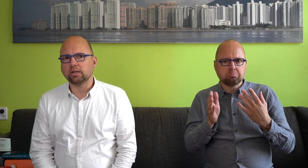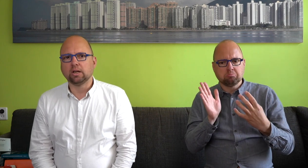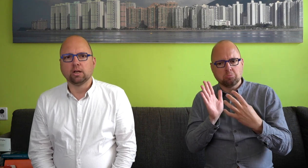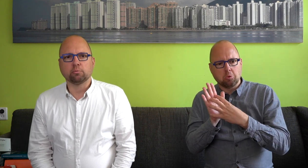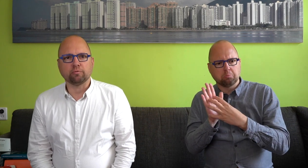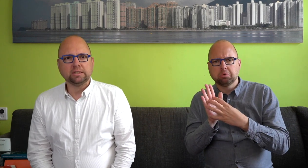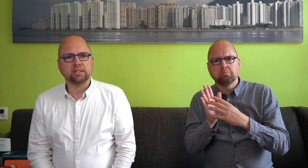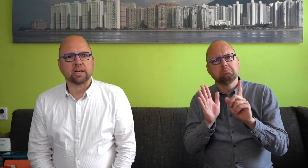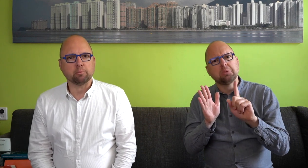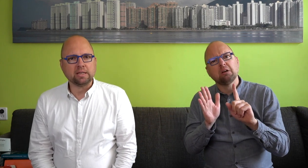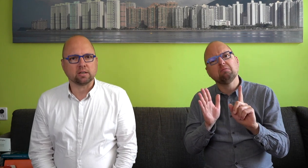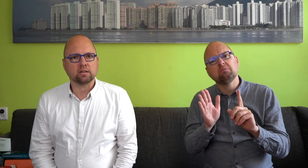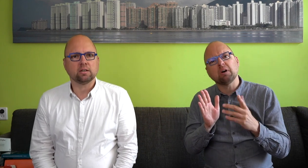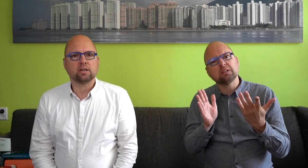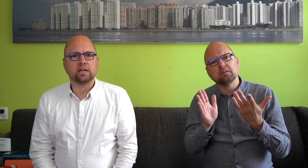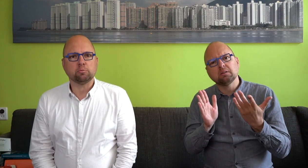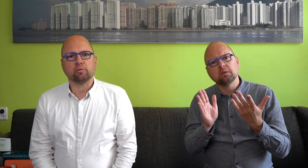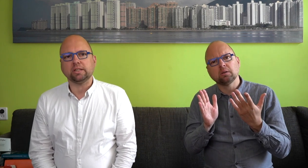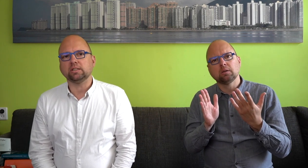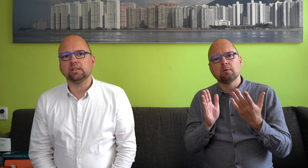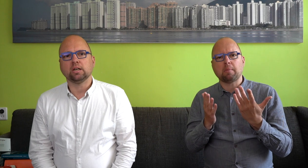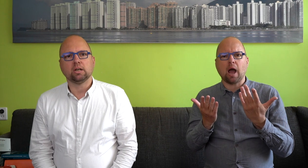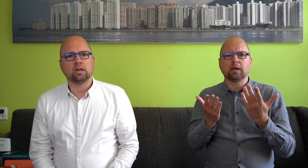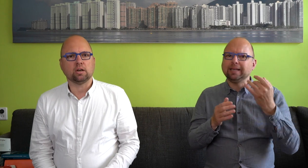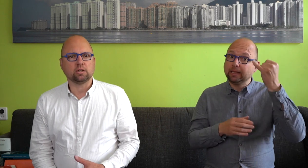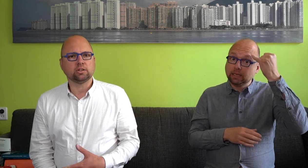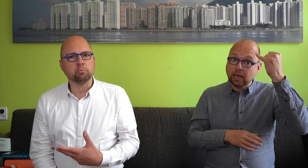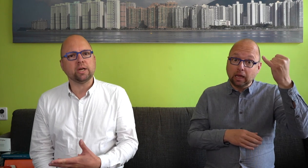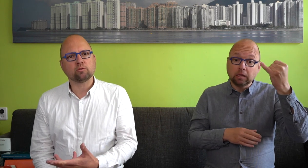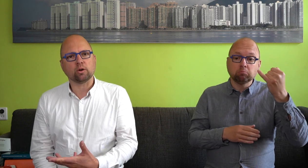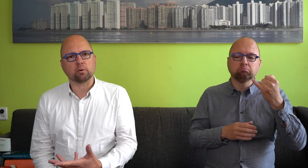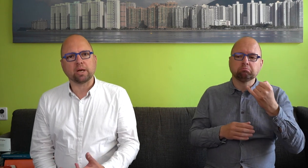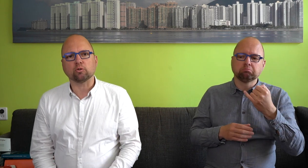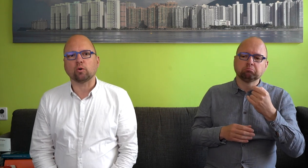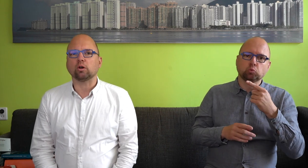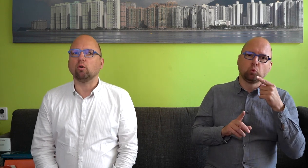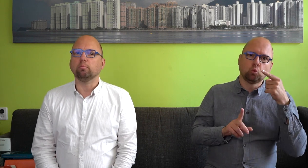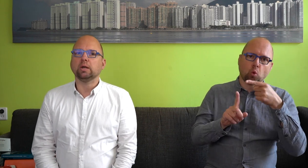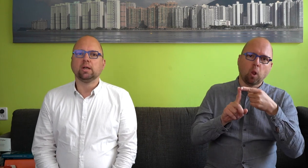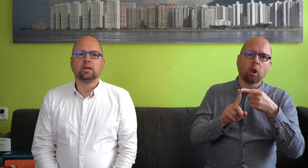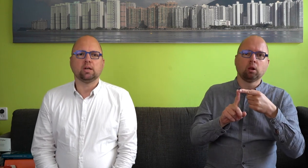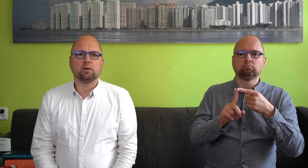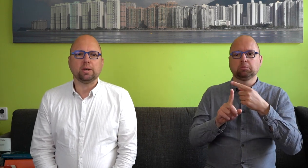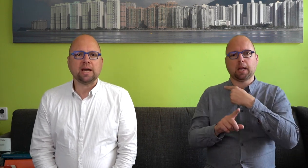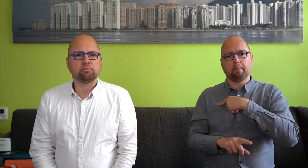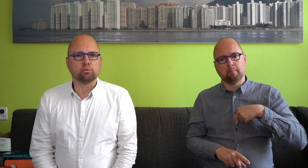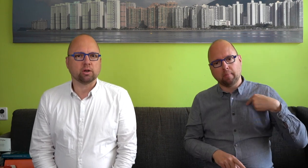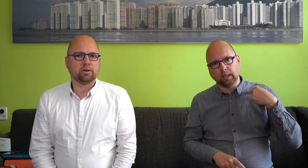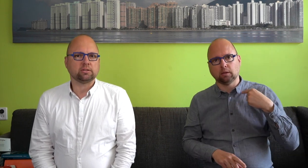provincies en gemeenten in die provincie gestimuleerd worden, gebrikkeld worden om beleid te voeren wat